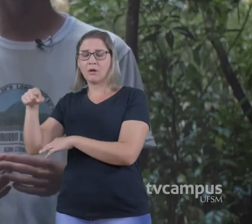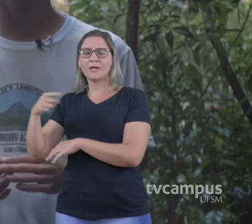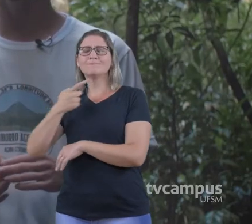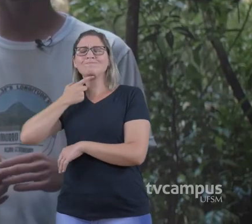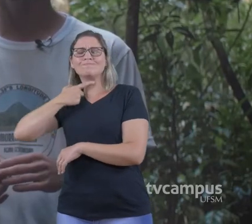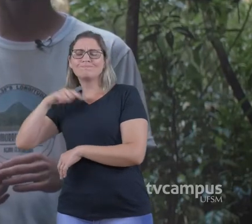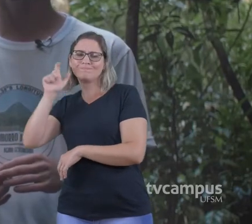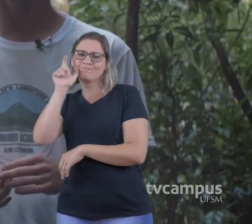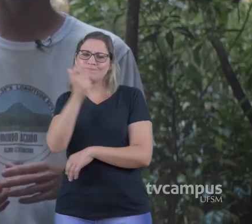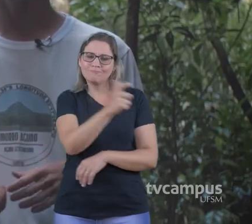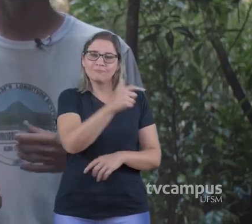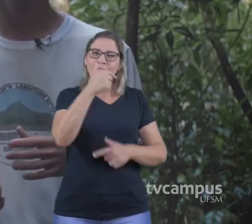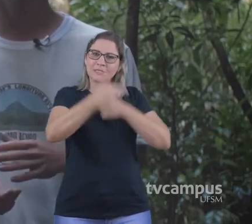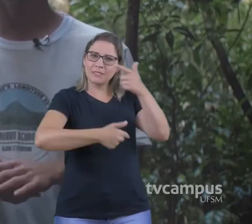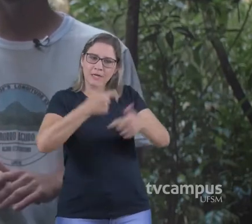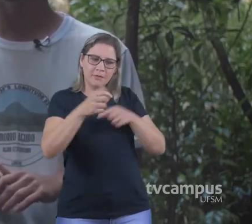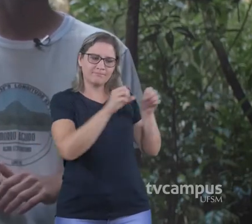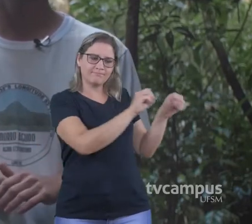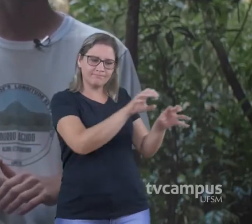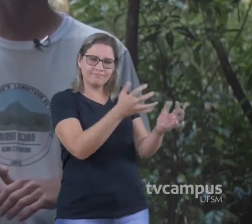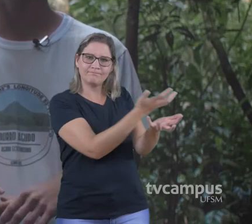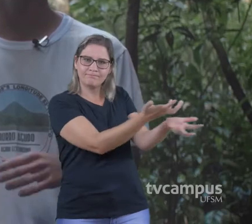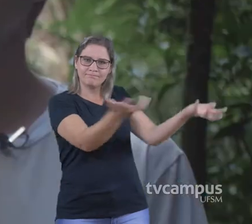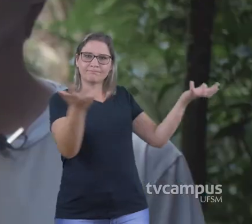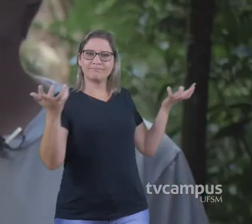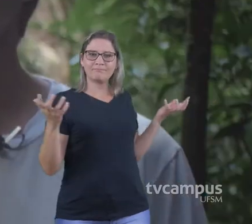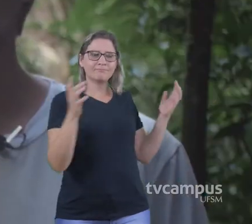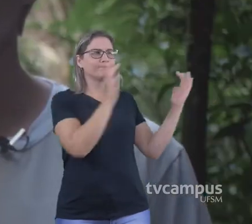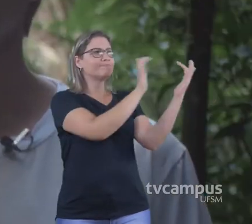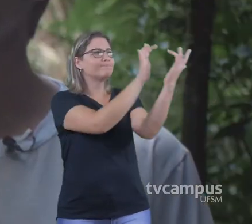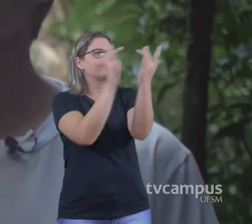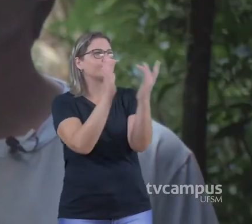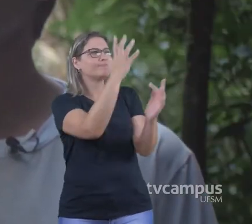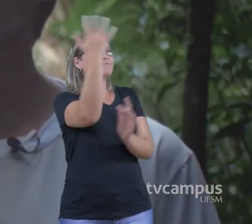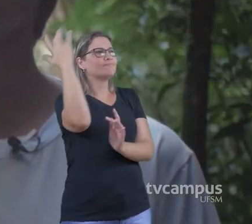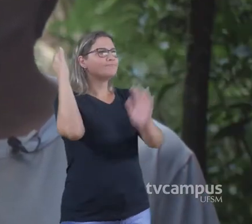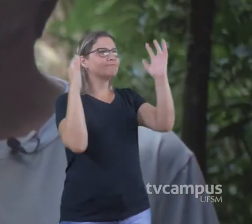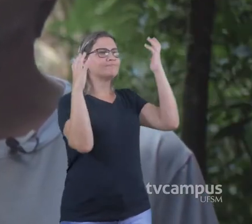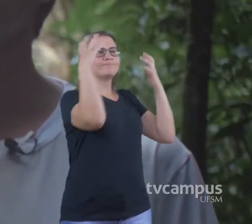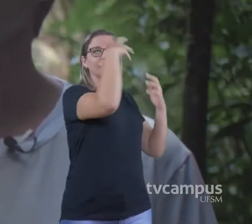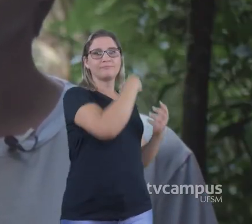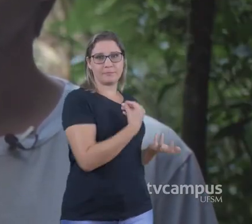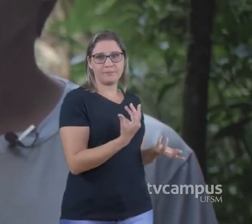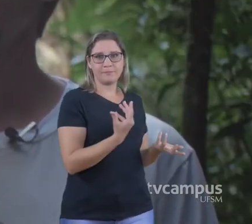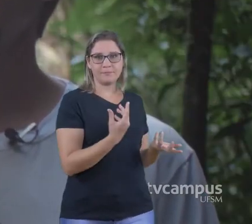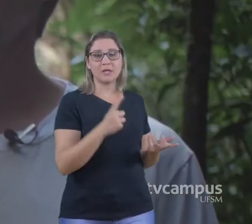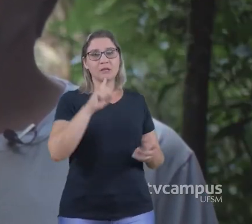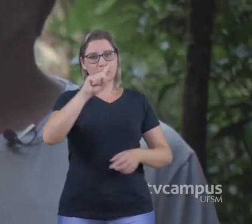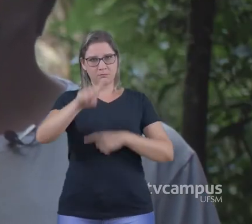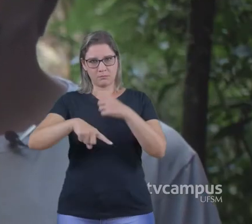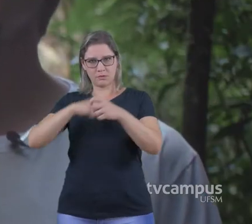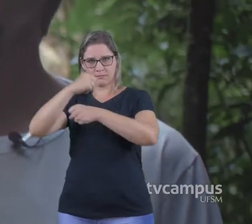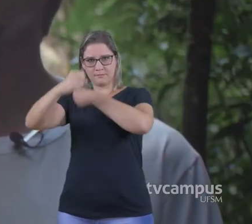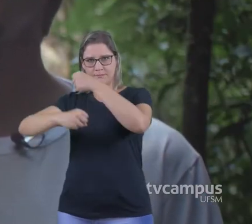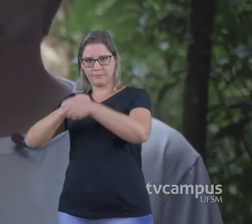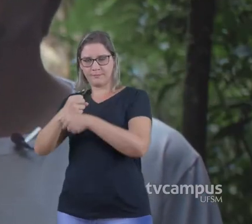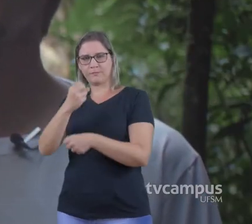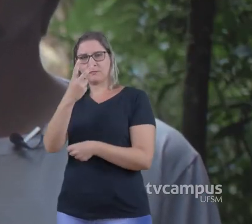De trabalhar com a educação ambiental Em contato com a natureza E no ano de 2014